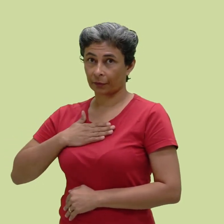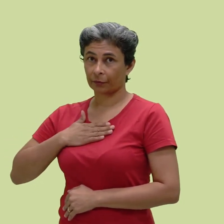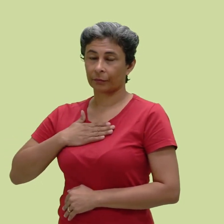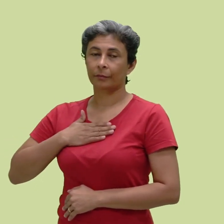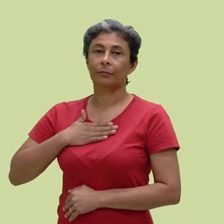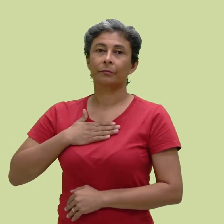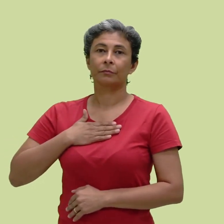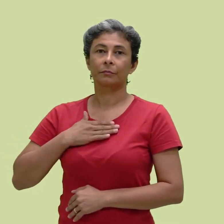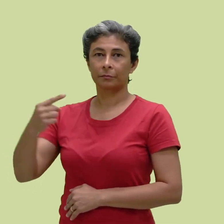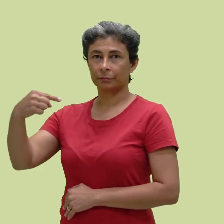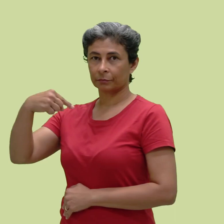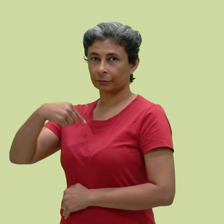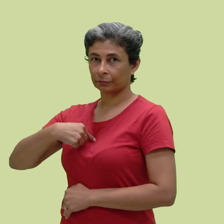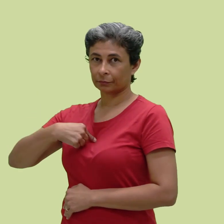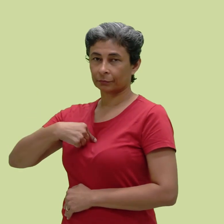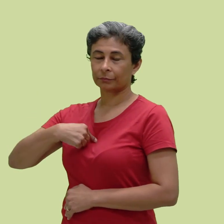Meu e eu.